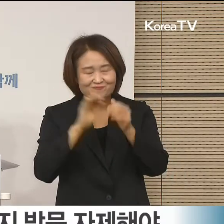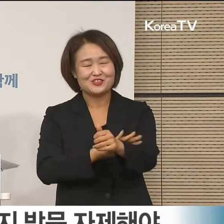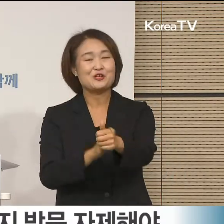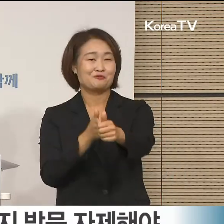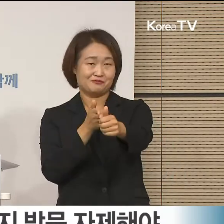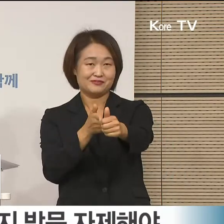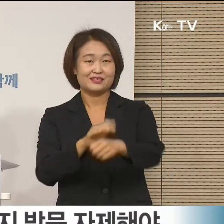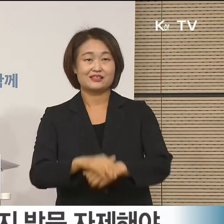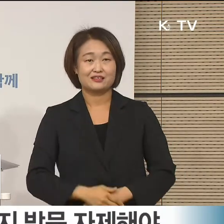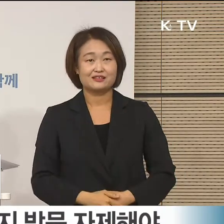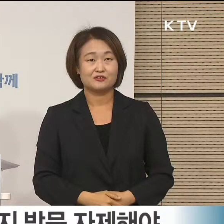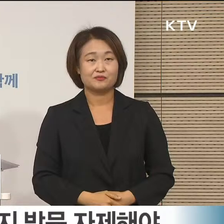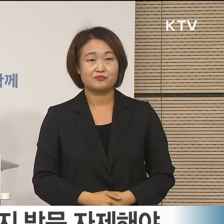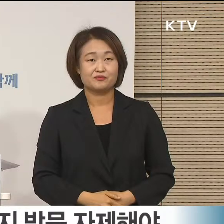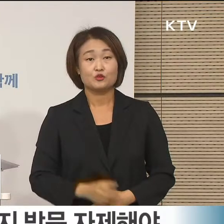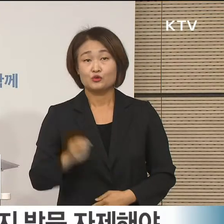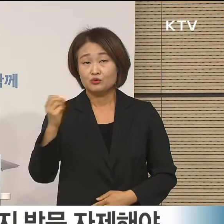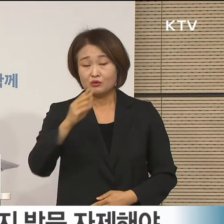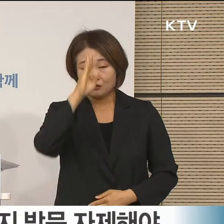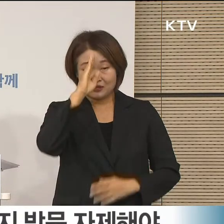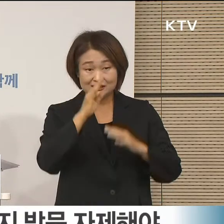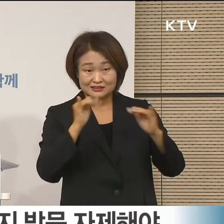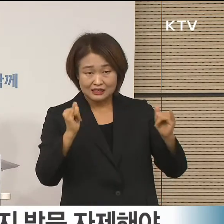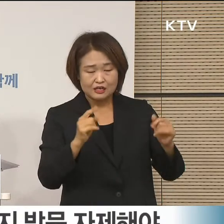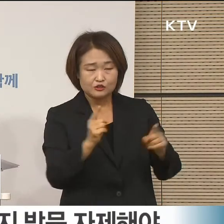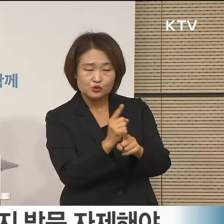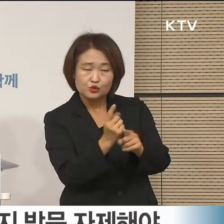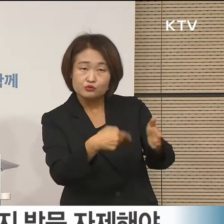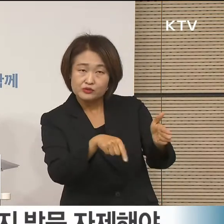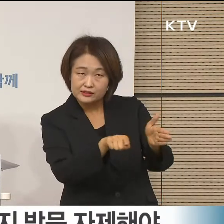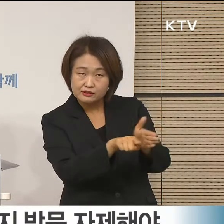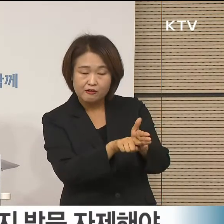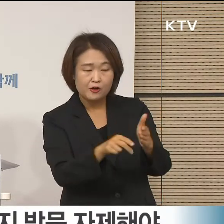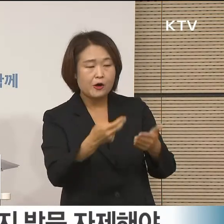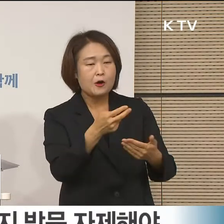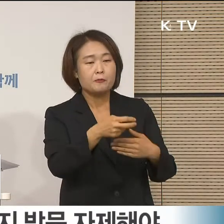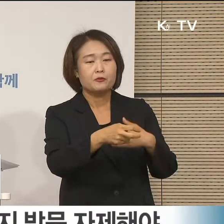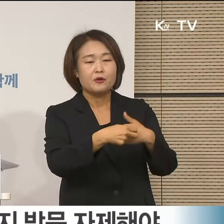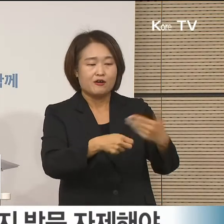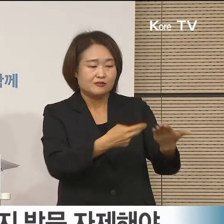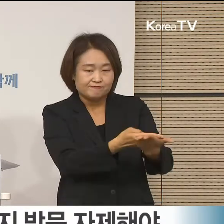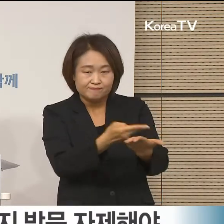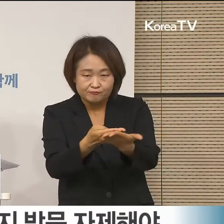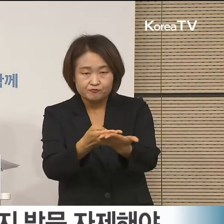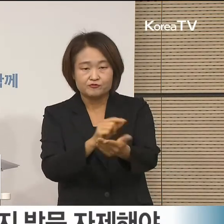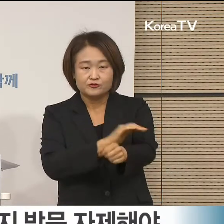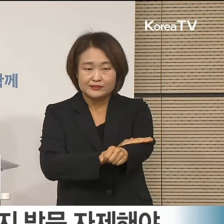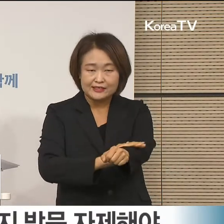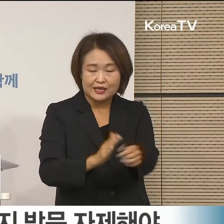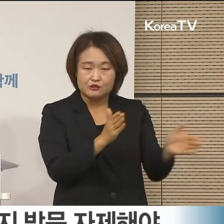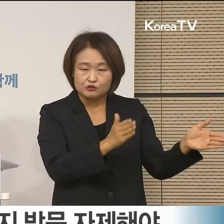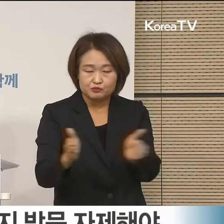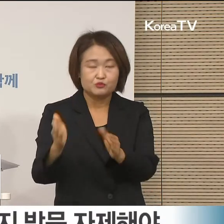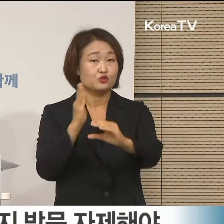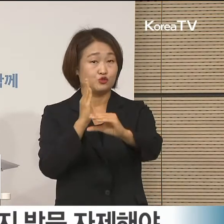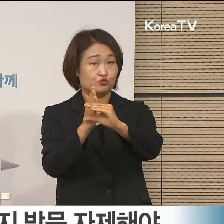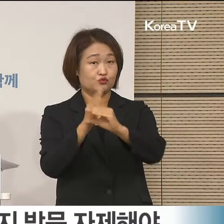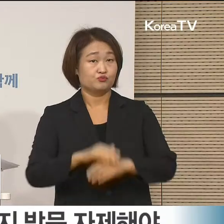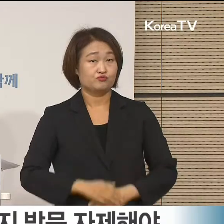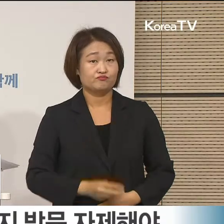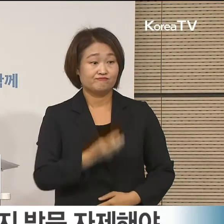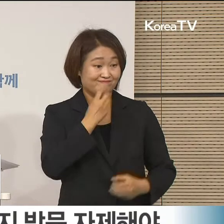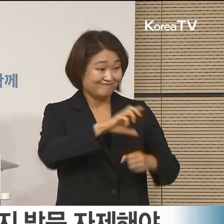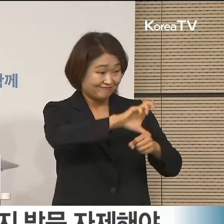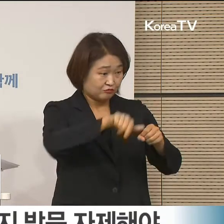정부는 차질 없는 환자 치료를 위해 병상 대응 체계를 계속 정비하고 있습니다. 수도권 환자에 대해